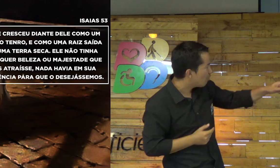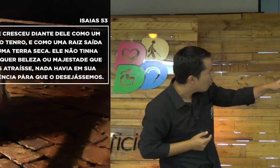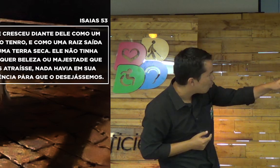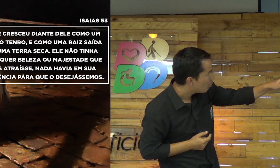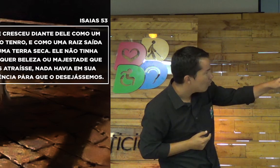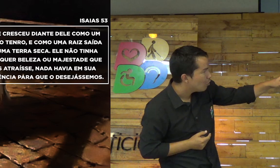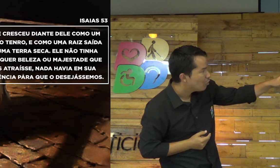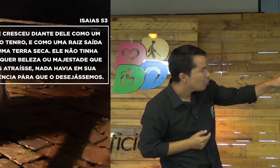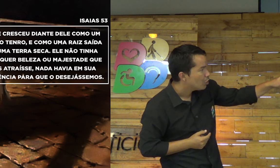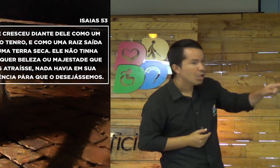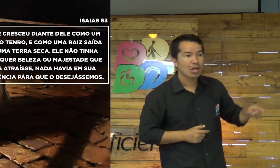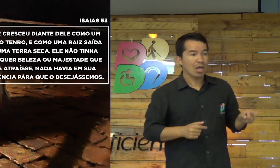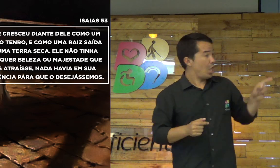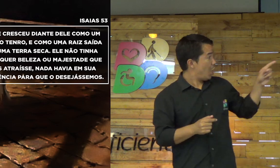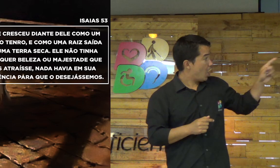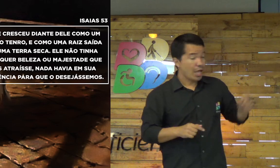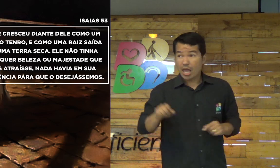Você está vendo ali no versículo?